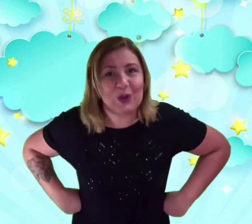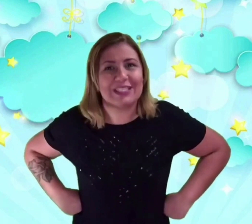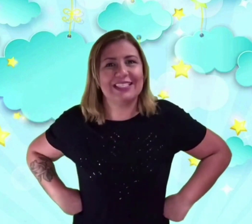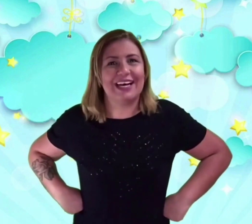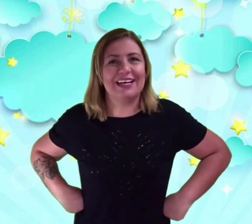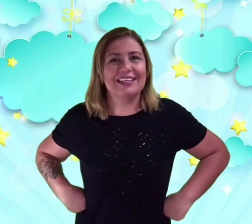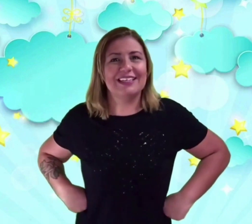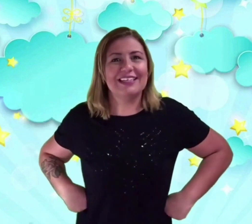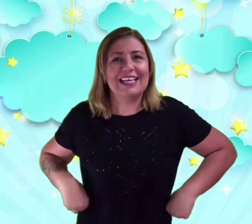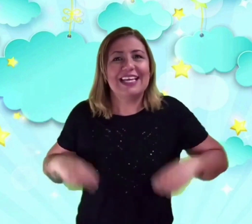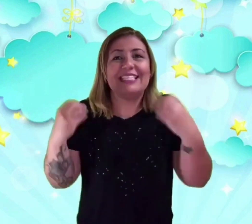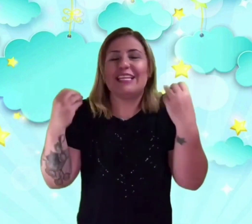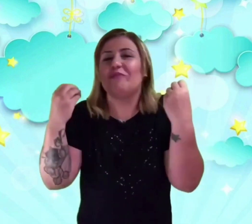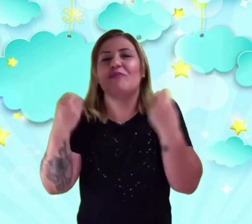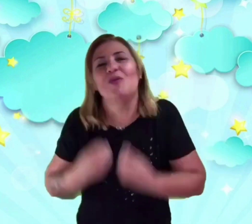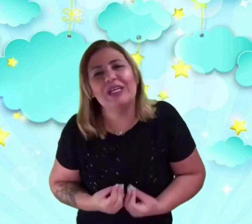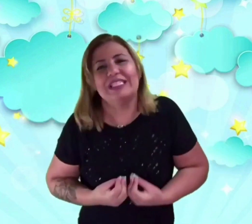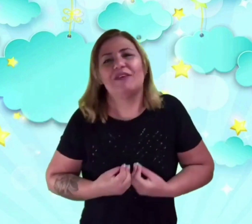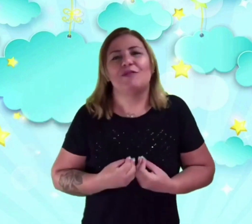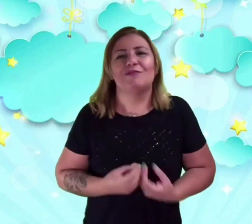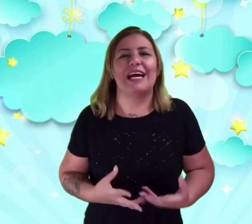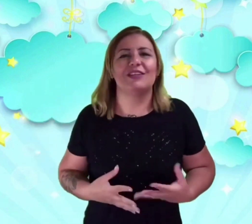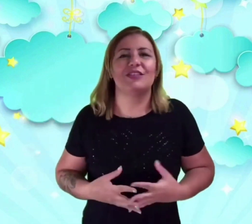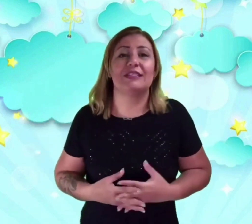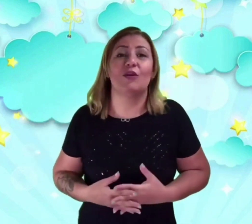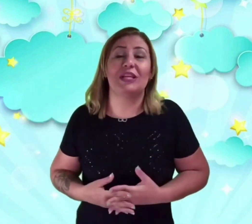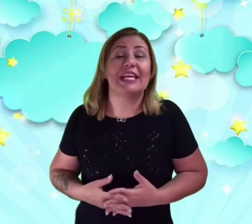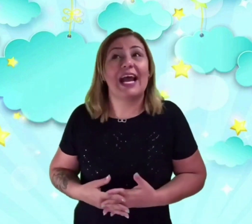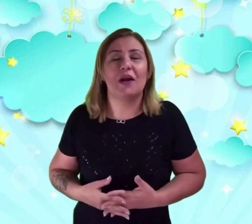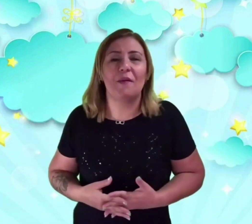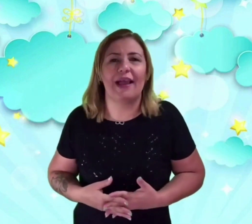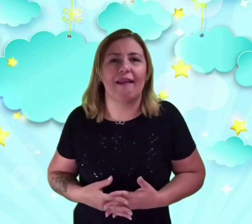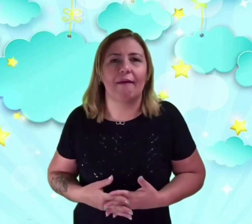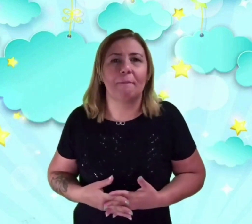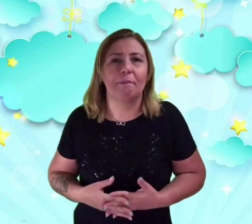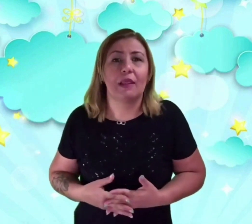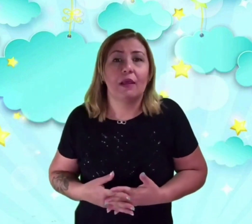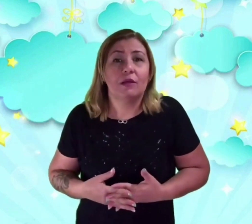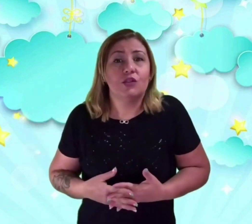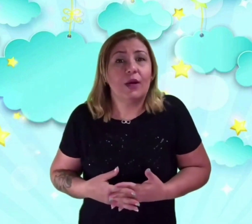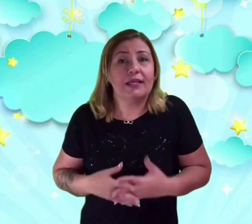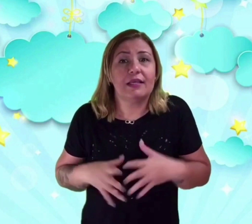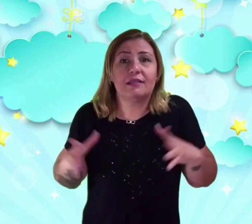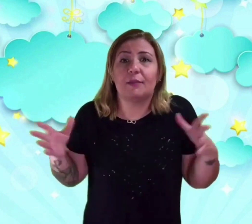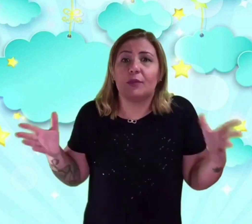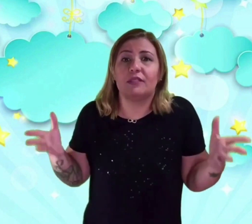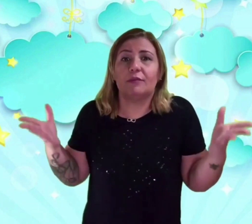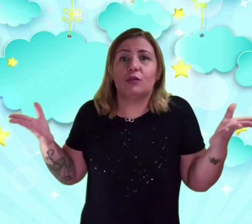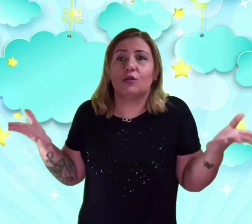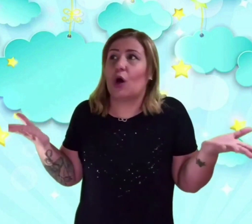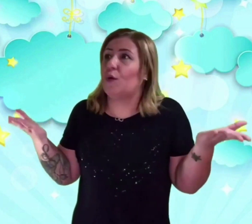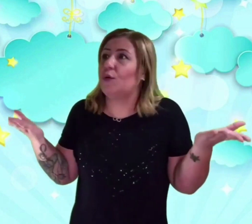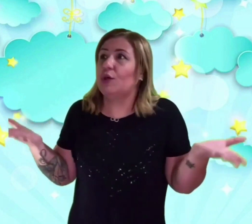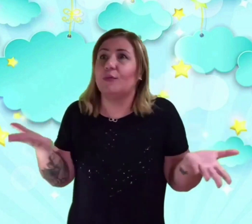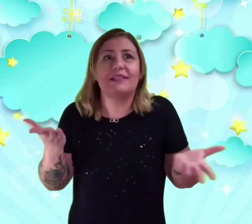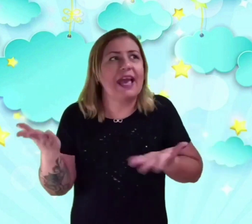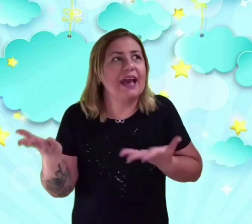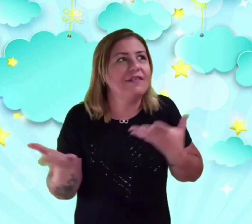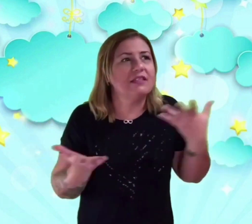surda! Ele tem muita vontade de se comunicar com ela. Joaquim se aproxima do sol e observa